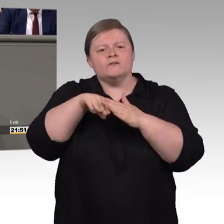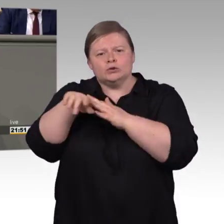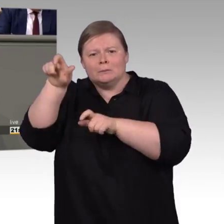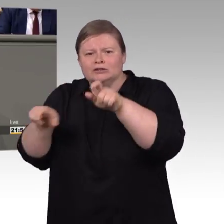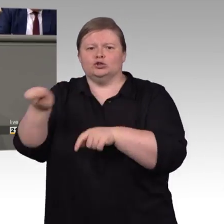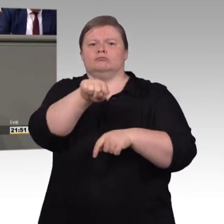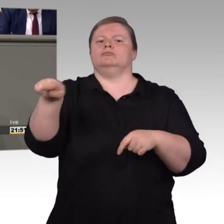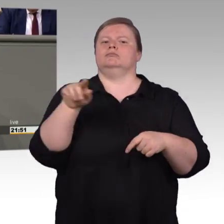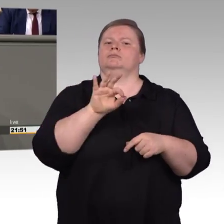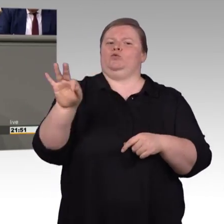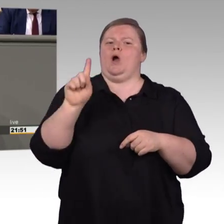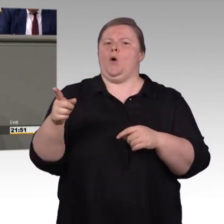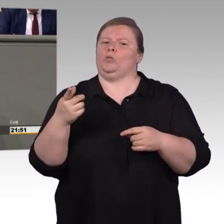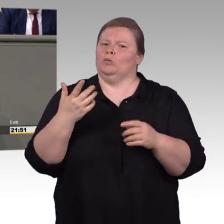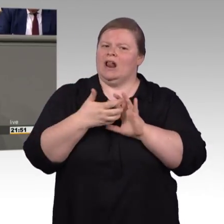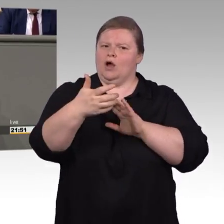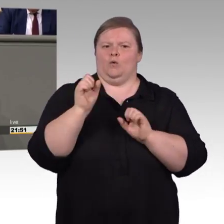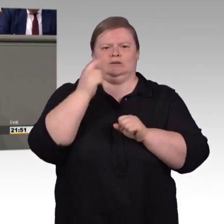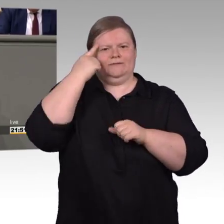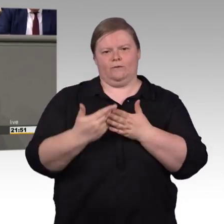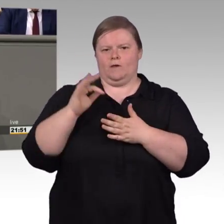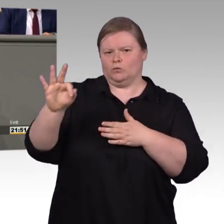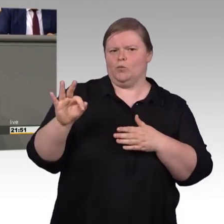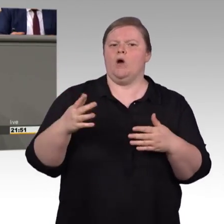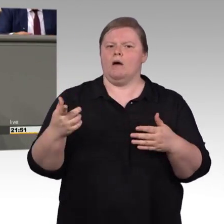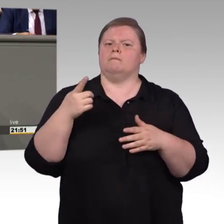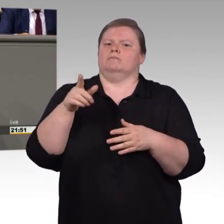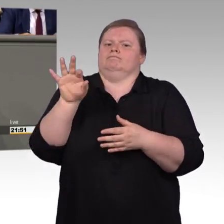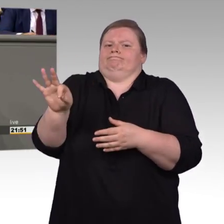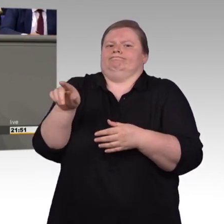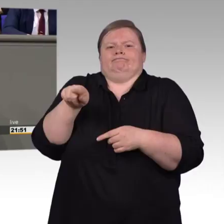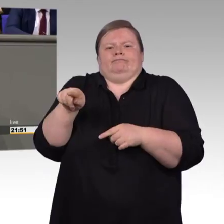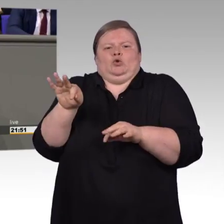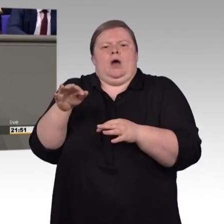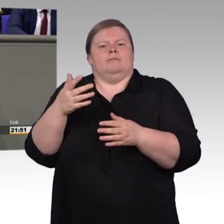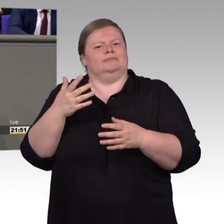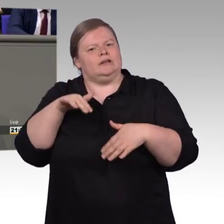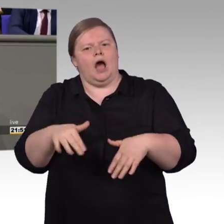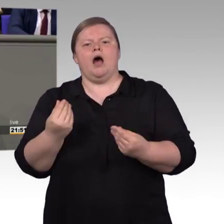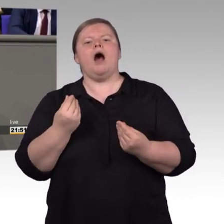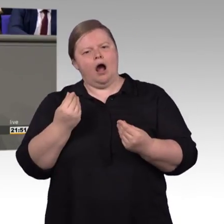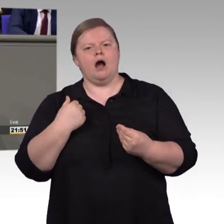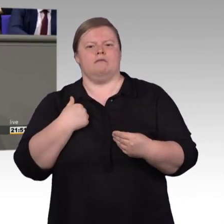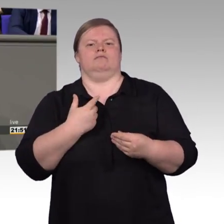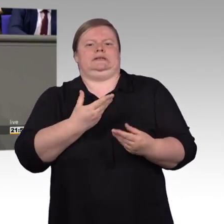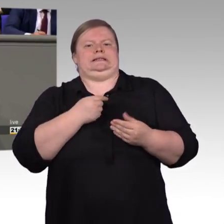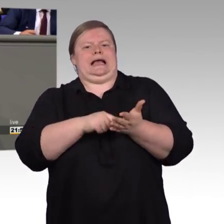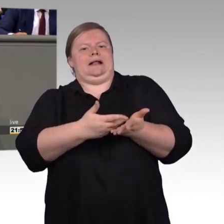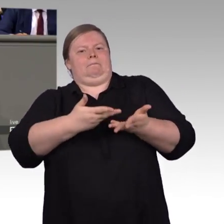Dies wollen wir auch in der jetzigen Legislaturperiode beherzigen und umsetzen. Noch einmal Danke an denen, die bei